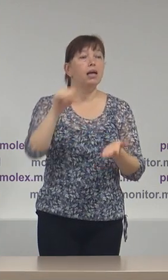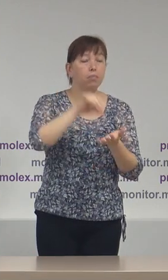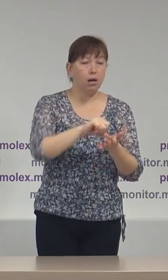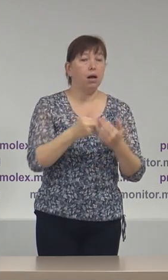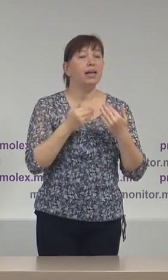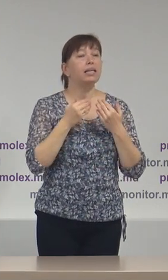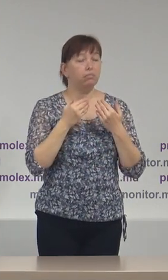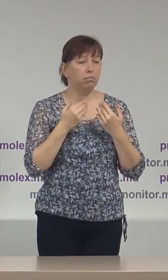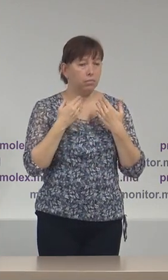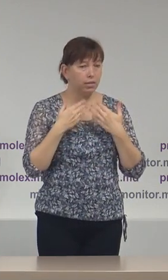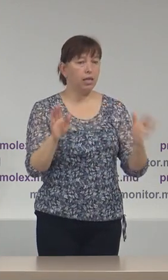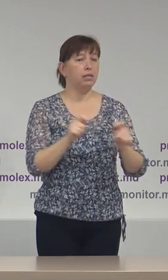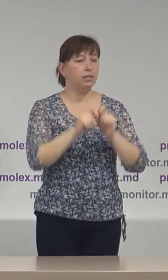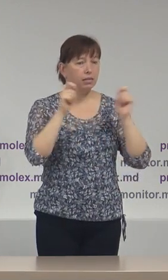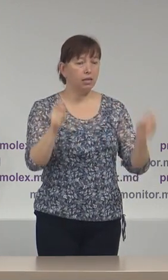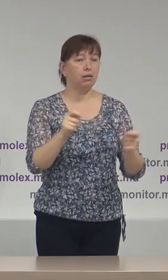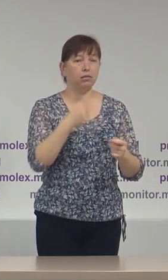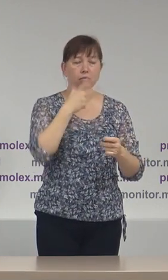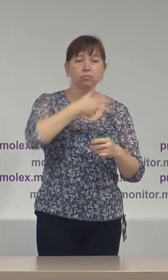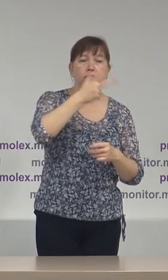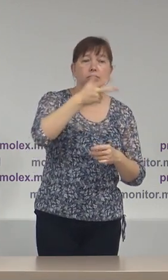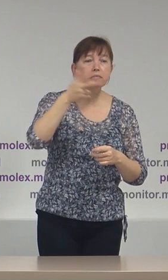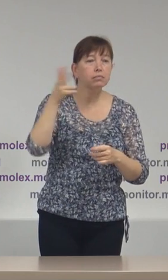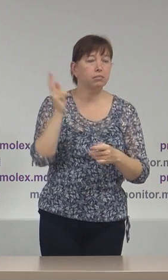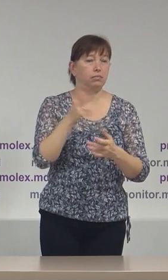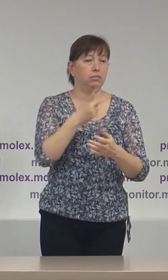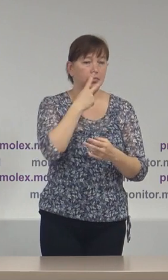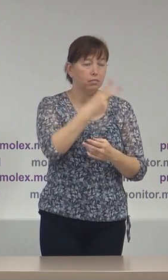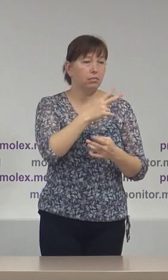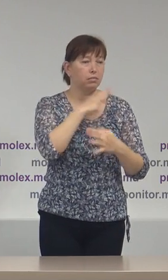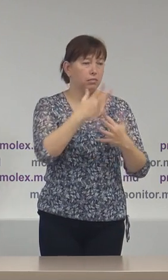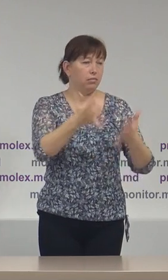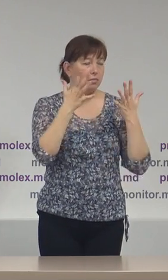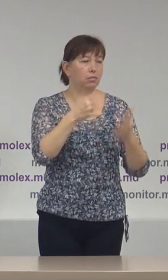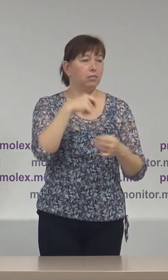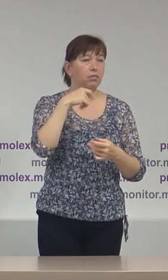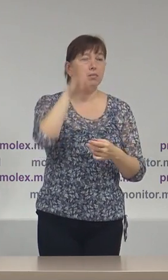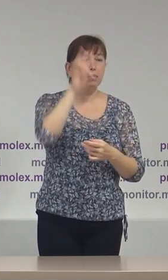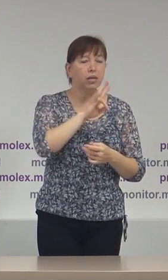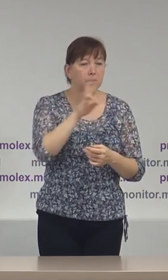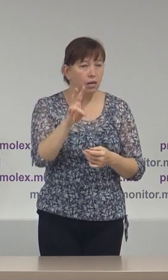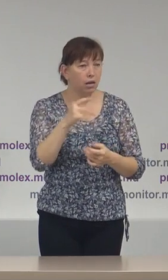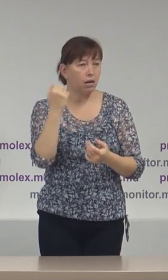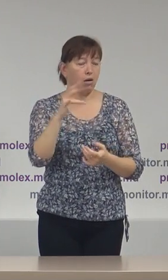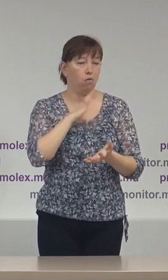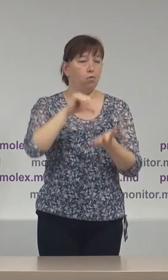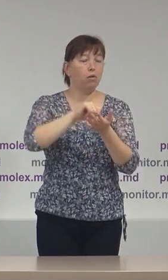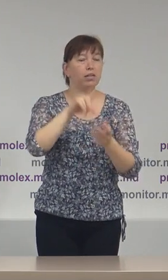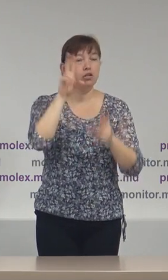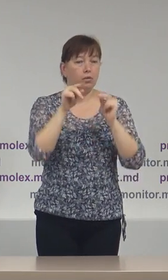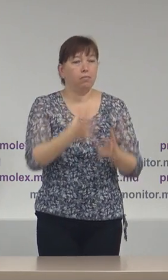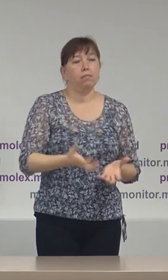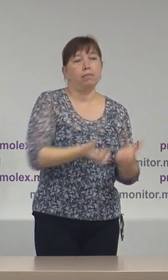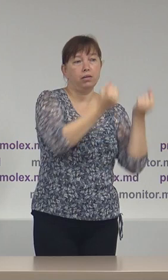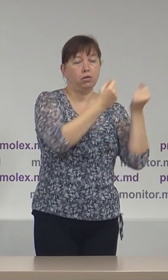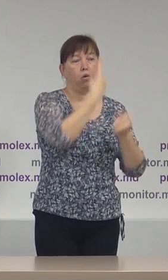deschisă prin transfer de imagine a cultelor și reprezentanților cultelor religioase în campanie în făvoarea unui singur